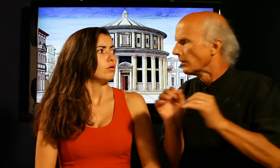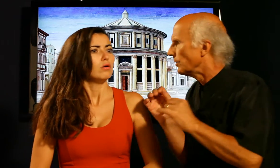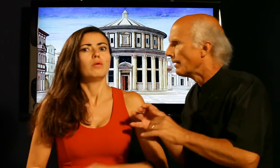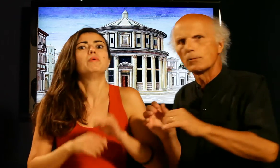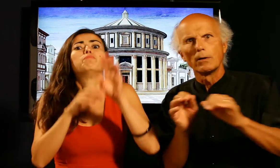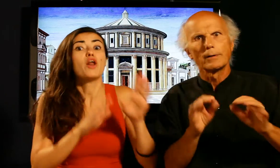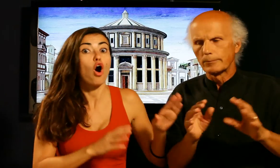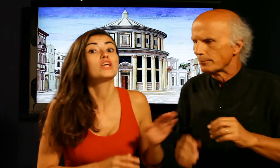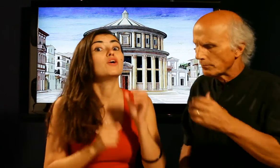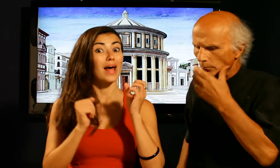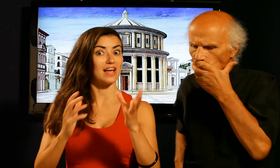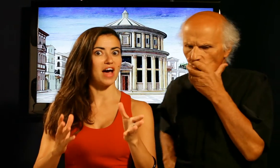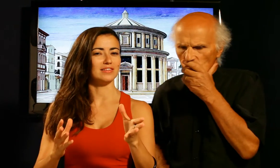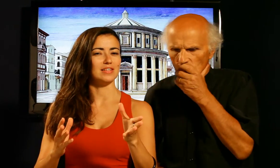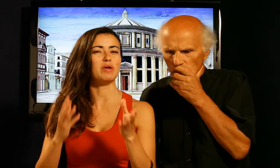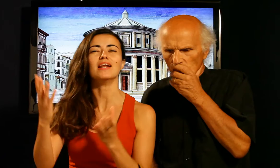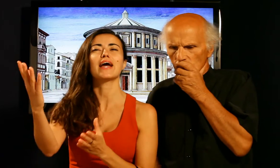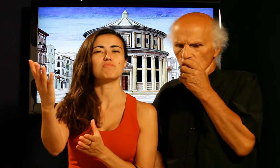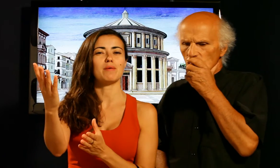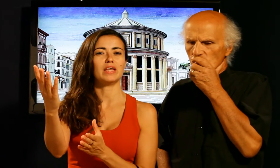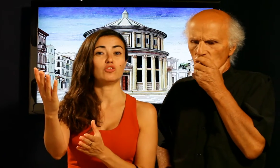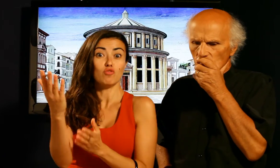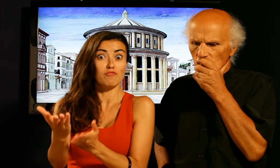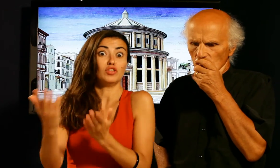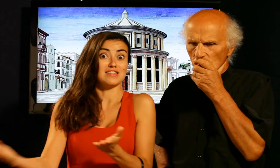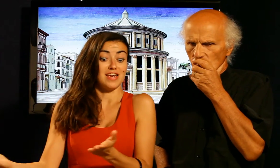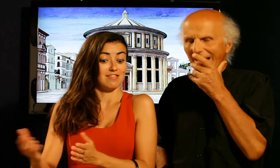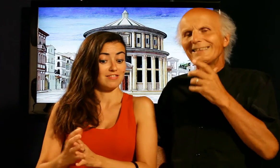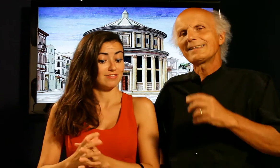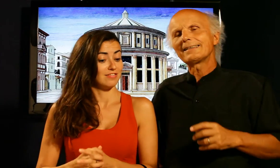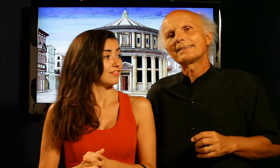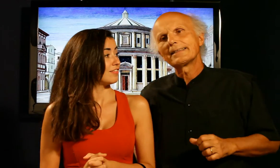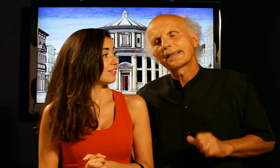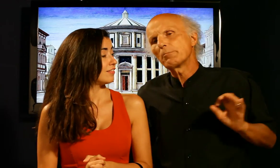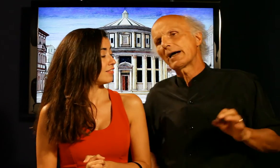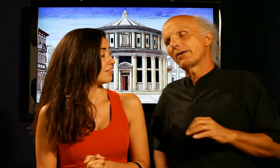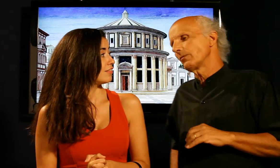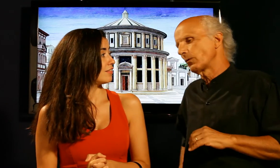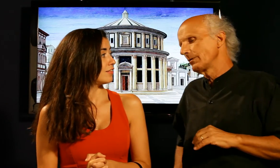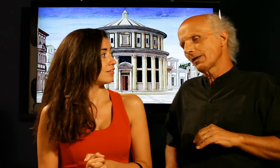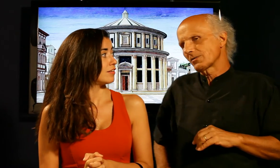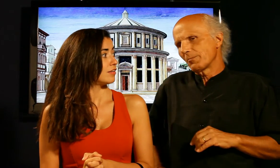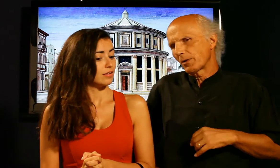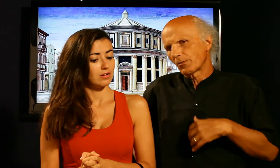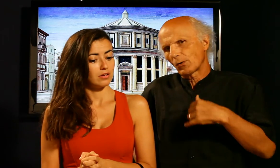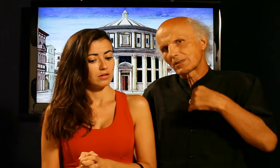però chi guarda avanti per il cambiamento vota sì cambiare non vuol dire sempre per forza